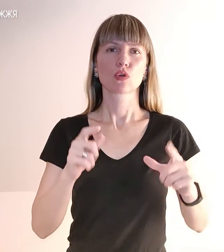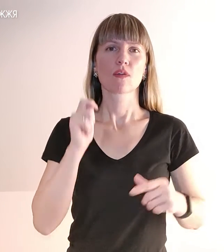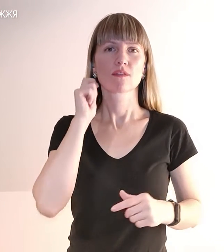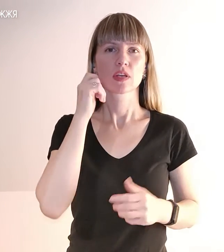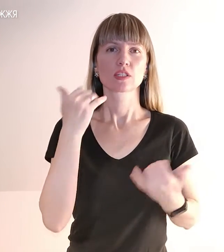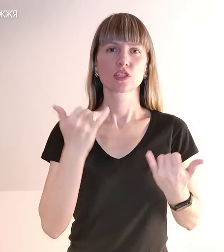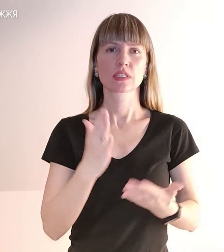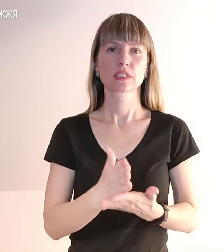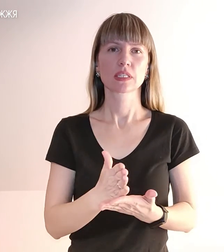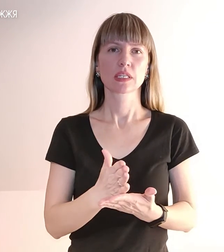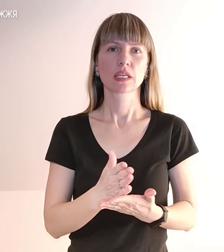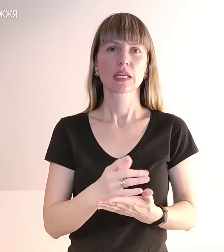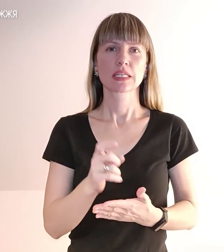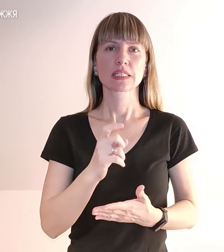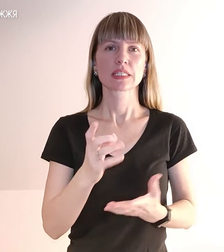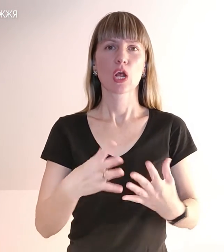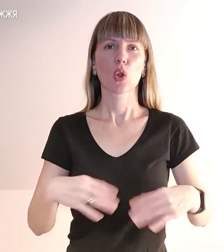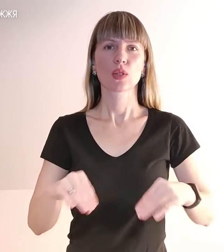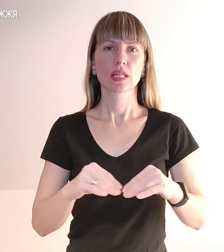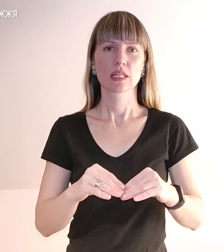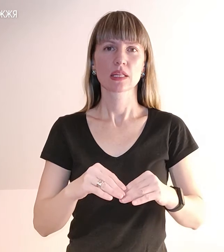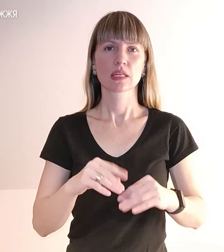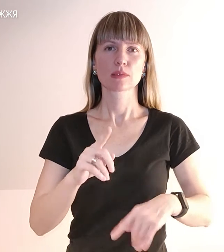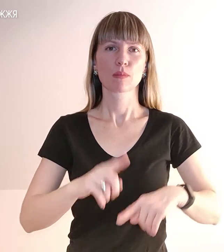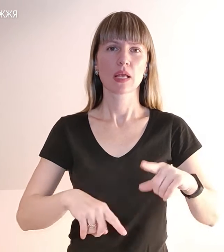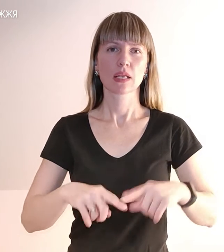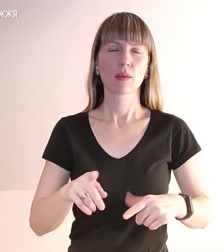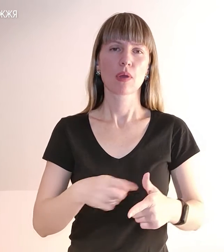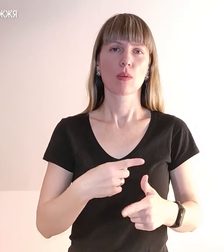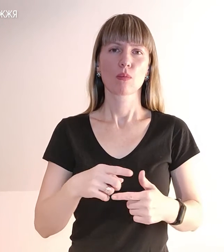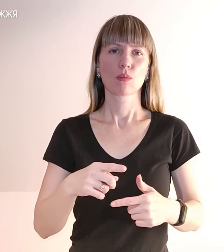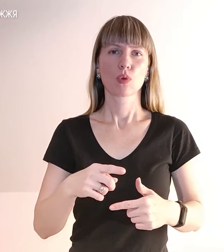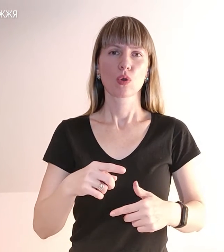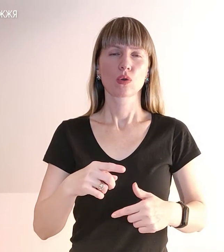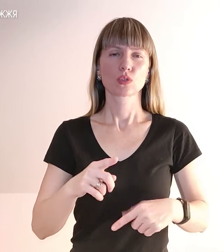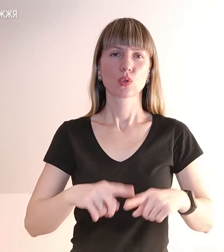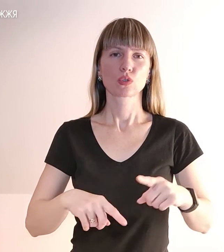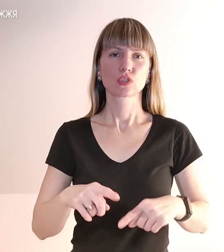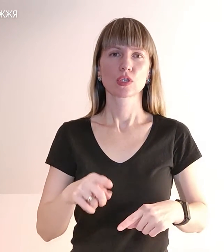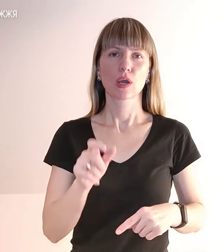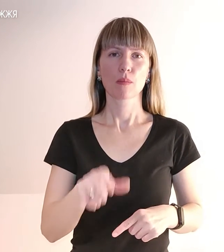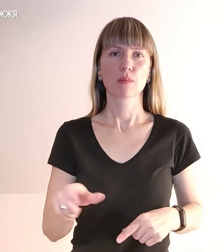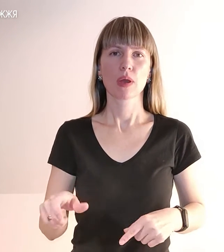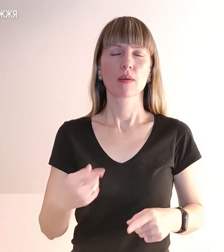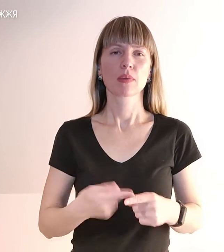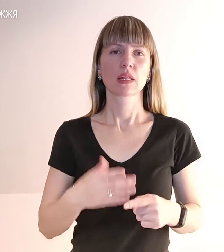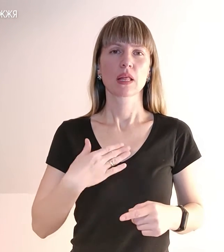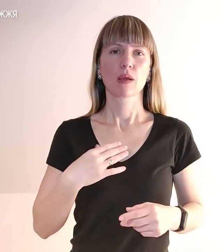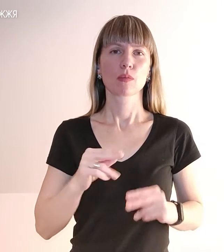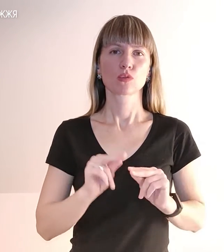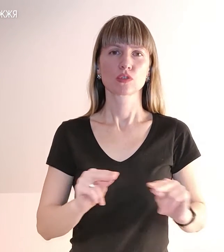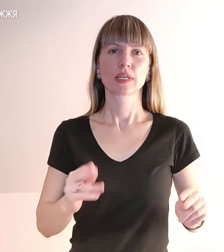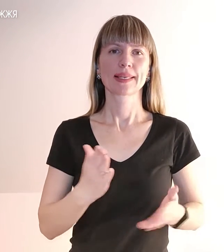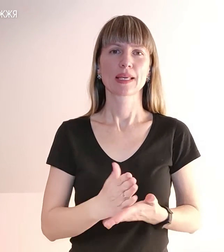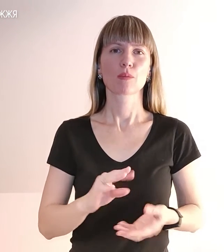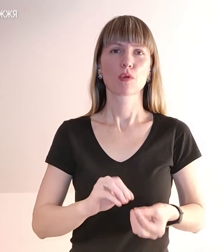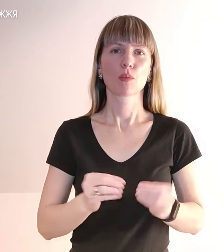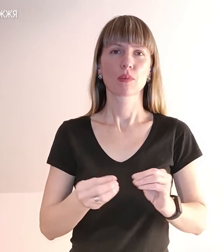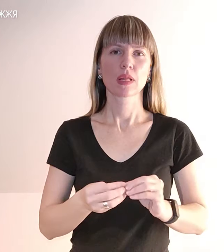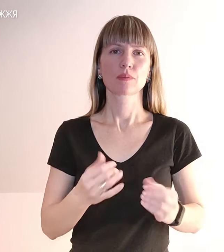сьогодні все-таки з родинами, з батьками або з родичами. Тому перед нами, освітянами, зараз стоїть проблема забезпечити